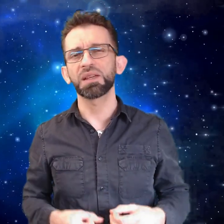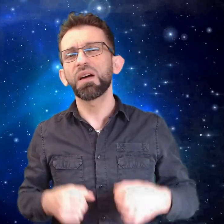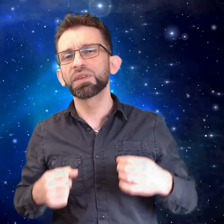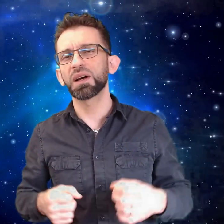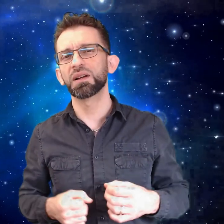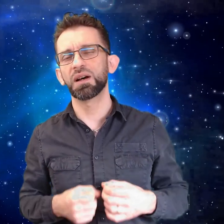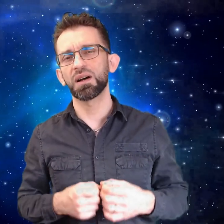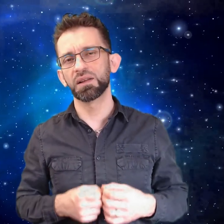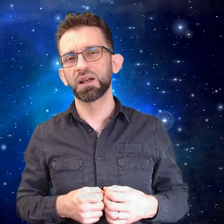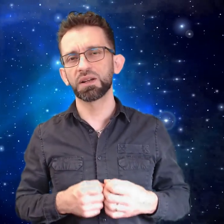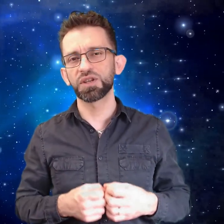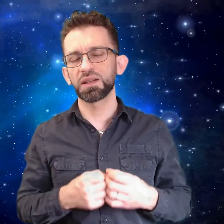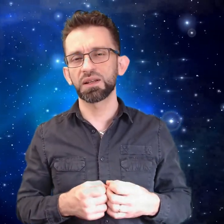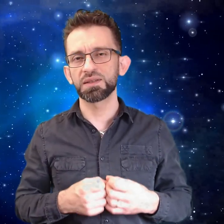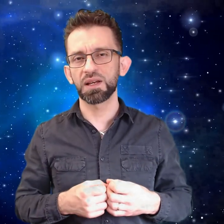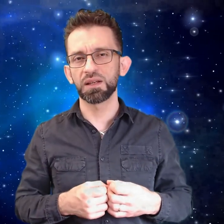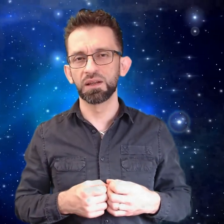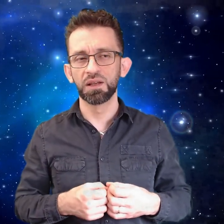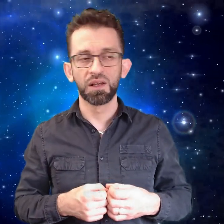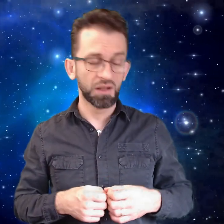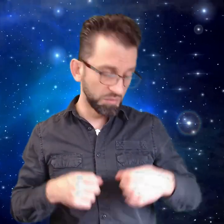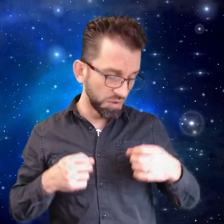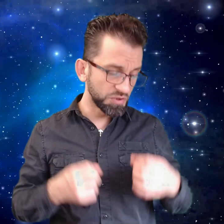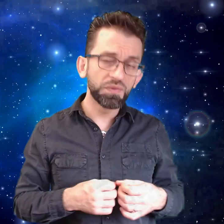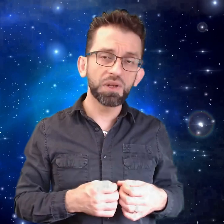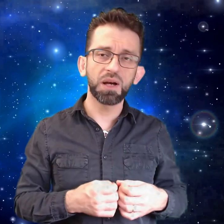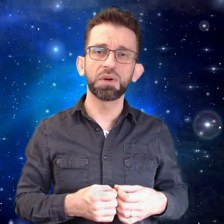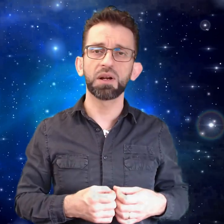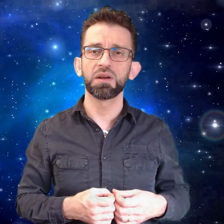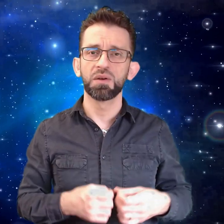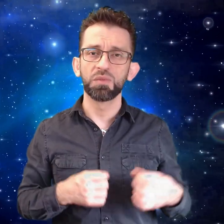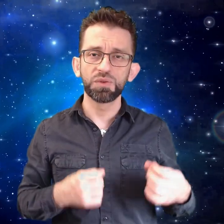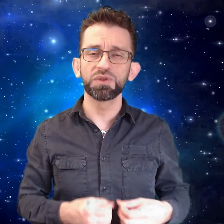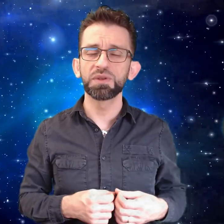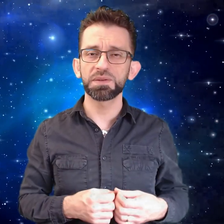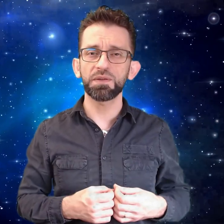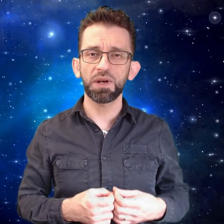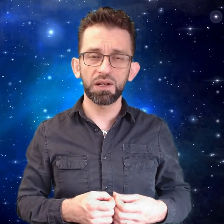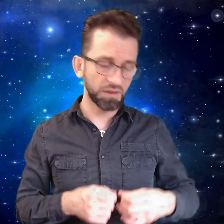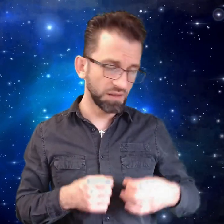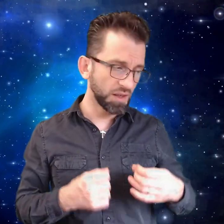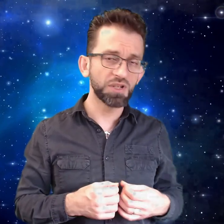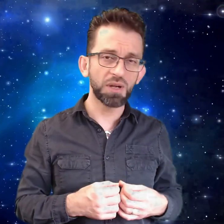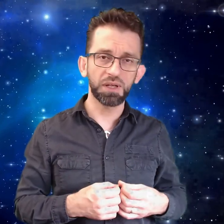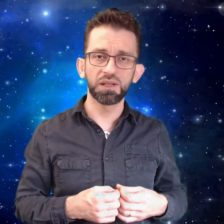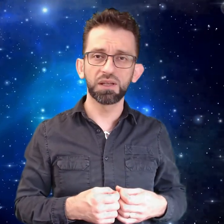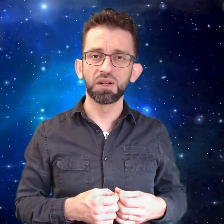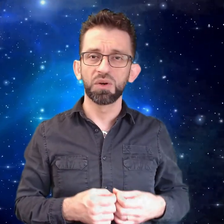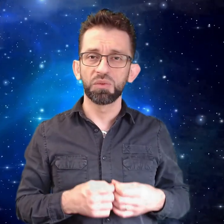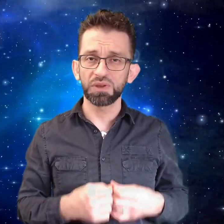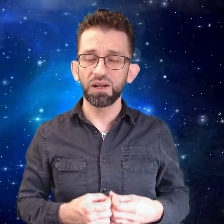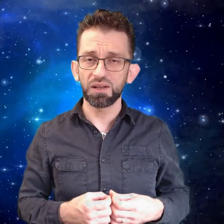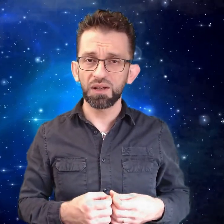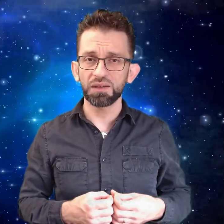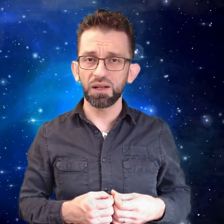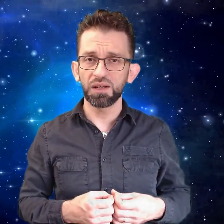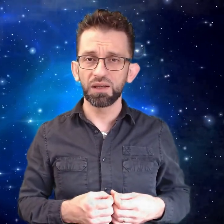يفتقر لأقل درجات الإنسانية لما بشوف الخبر موجود بصفحة لطلاب جامعيين والتعليقات عليه